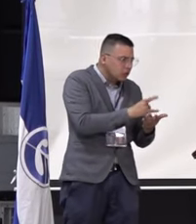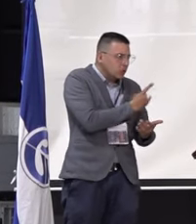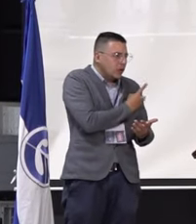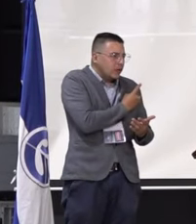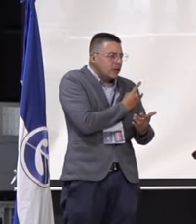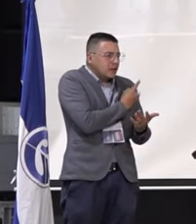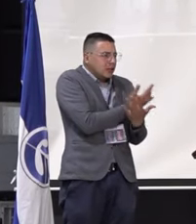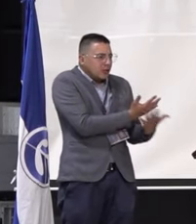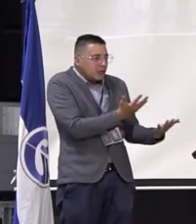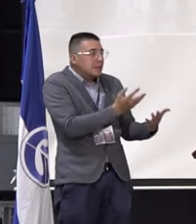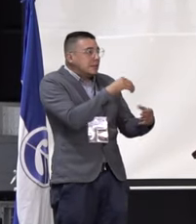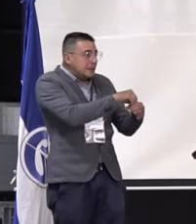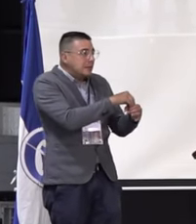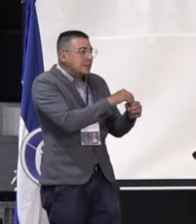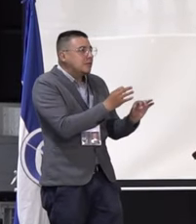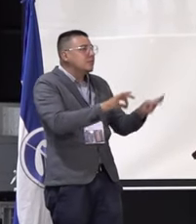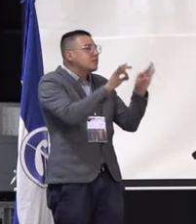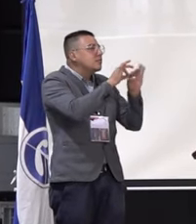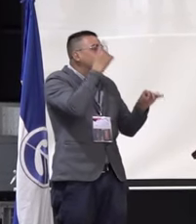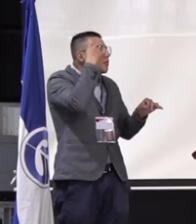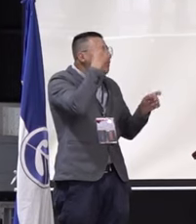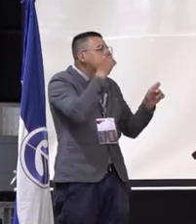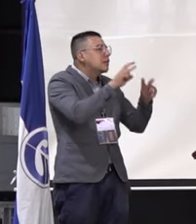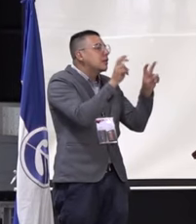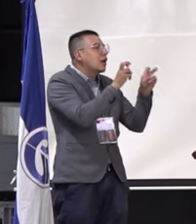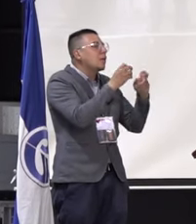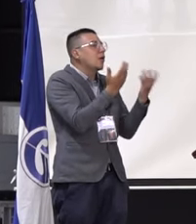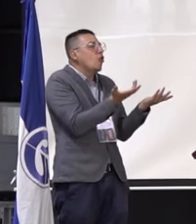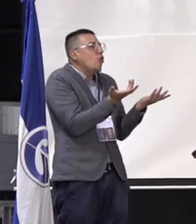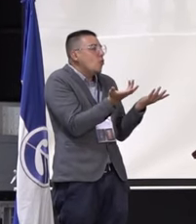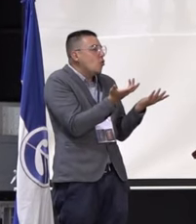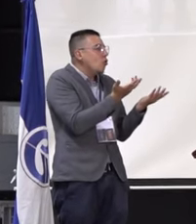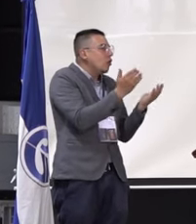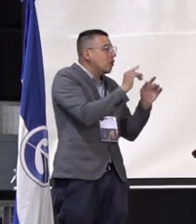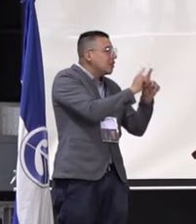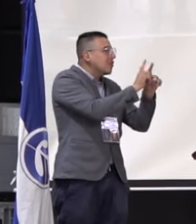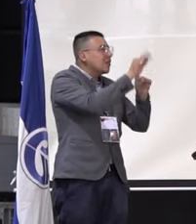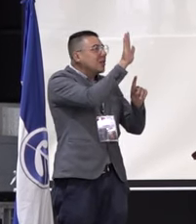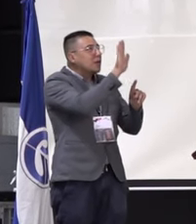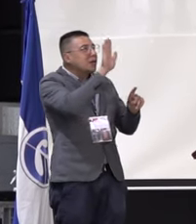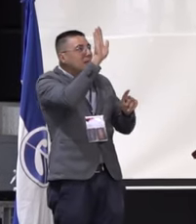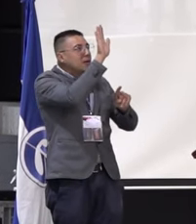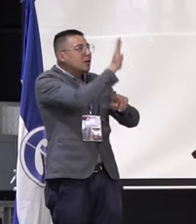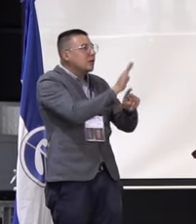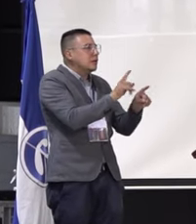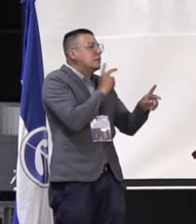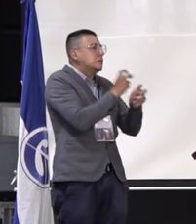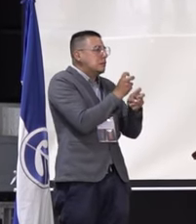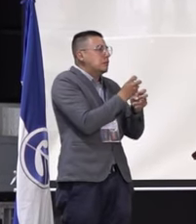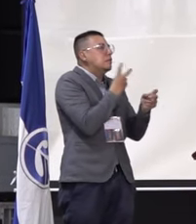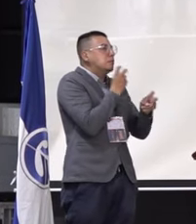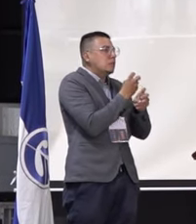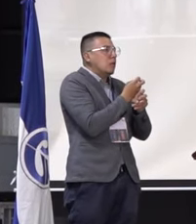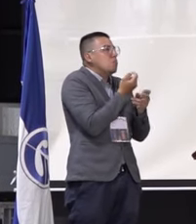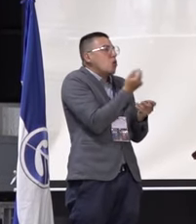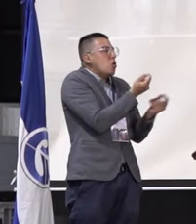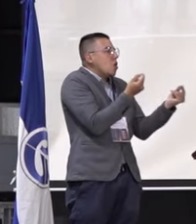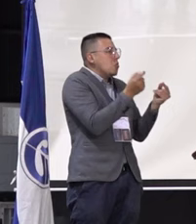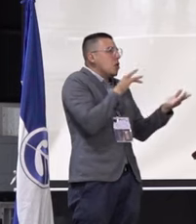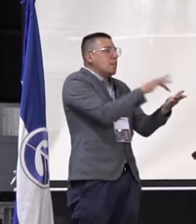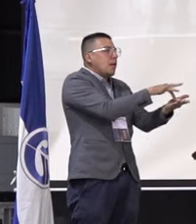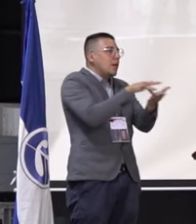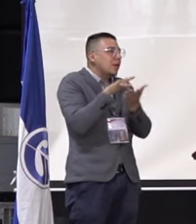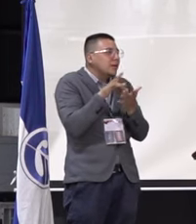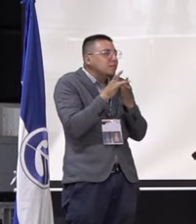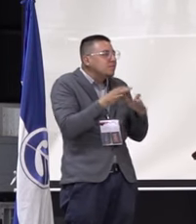Solo se tiene en cuenta mucho el tema del superior, digamos, para facultad y para departamentos como es visible, muy poco se participa. Entonces, una de las cosas que